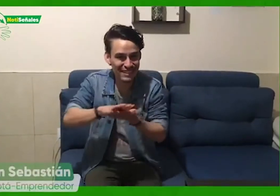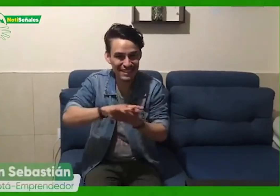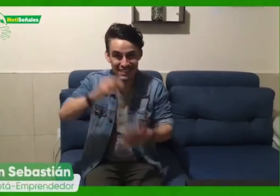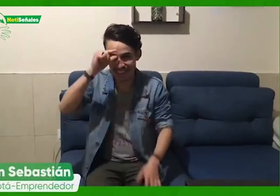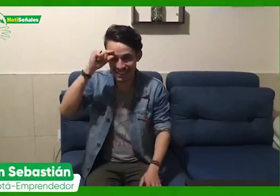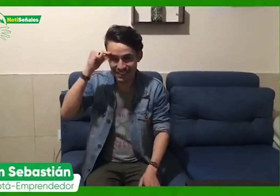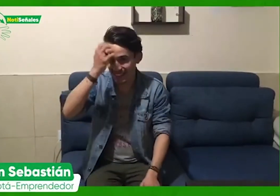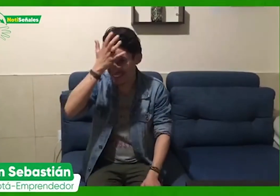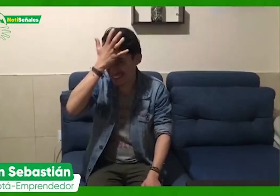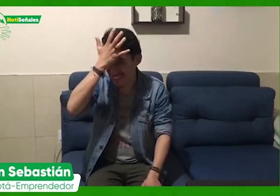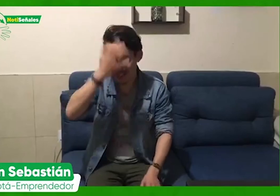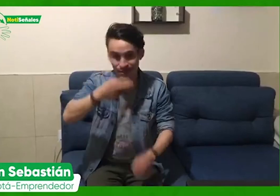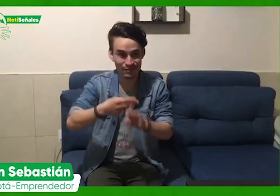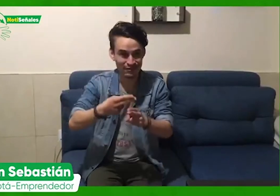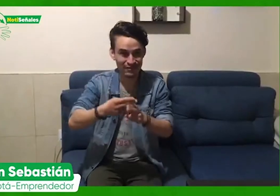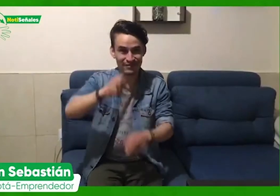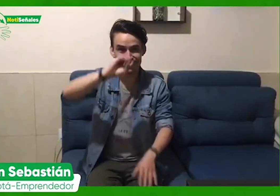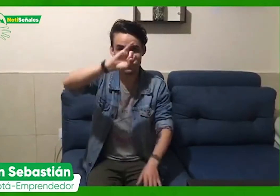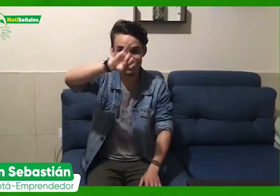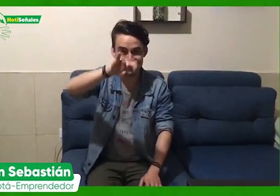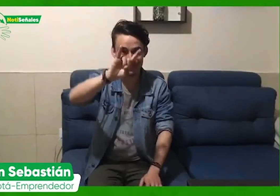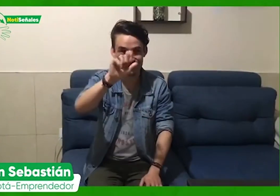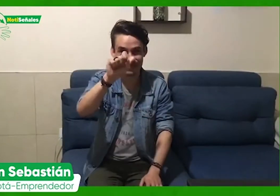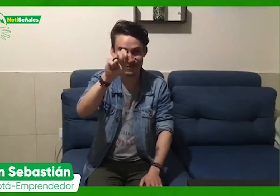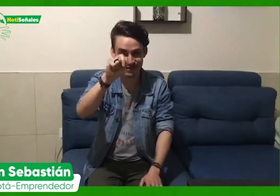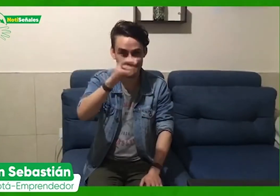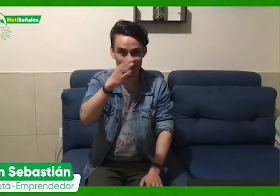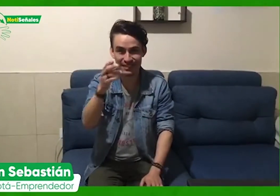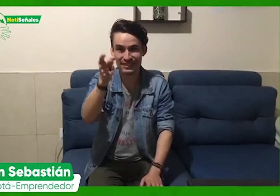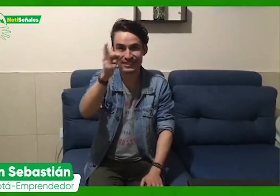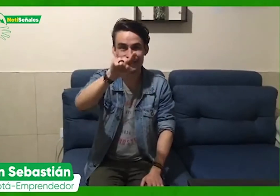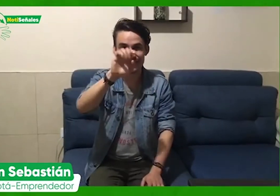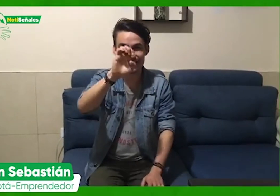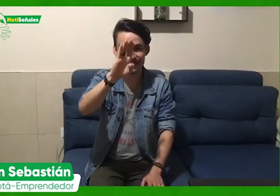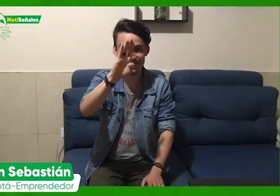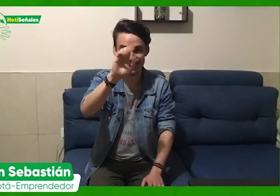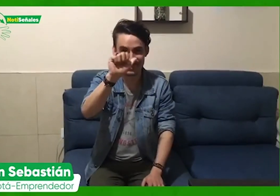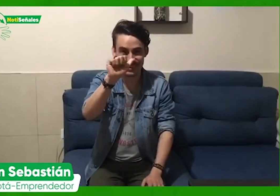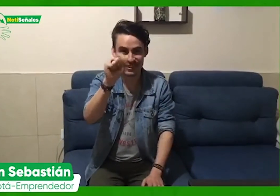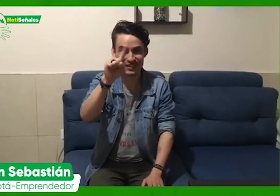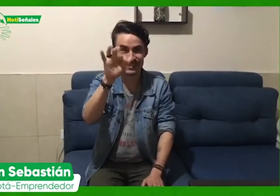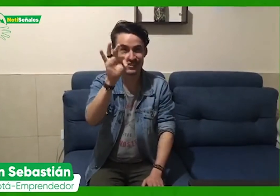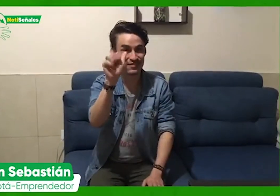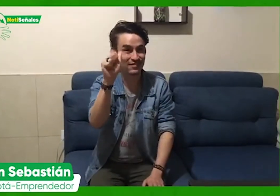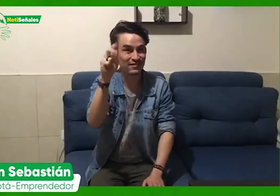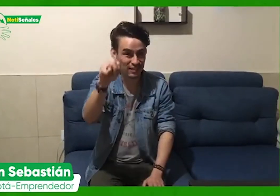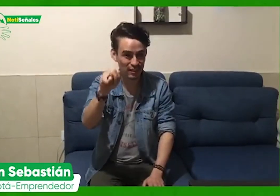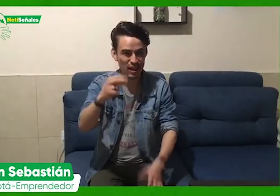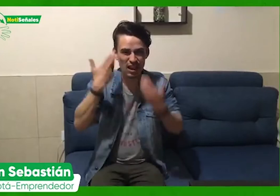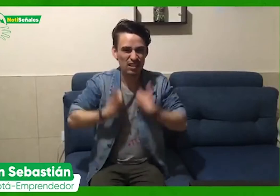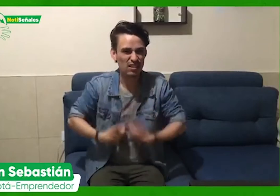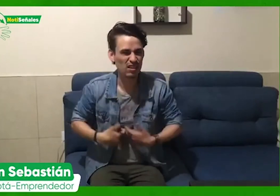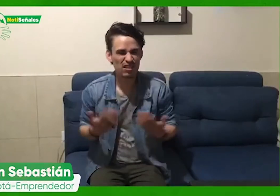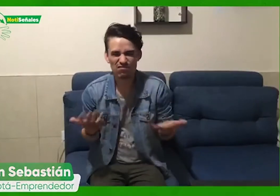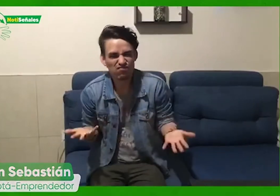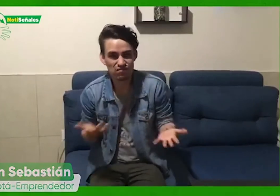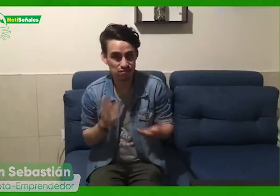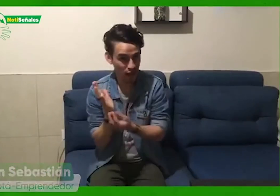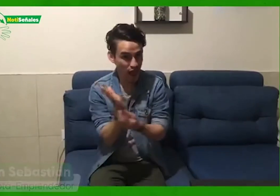gusto mi seña es esta y soy Juan Sebastián soy artesano y fabrico